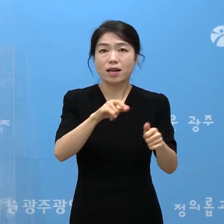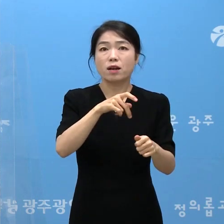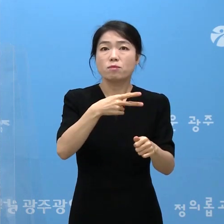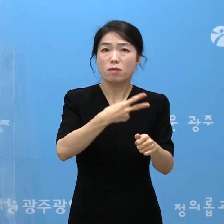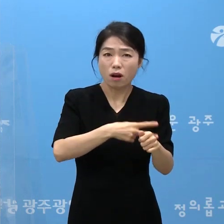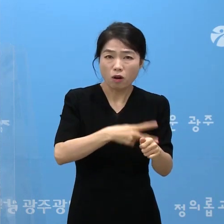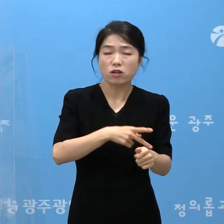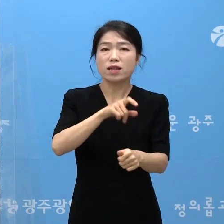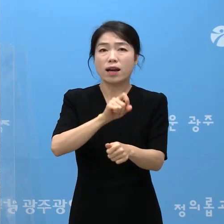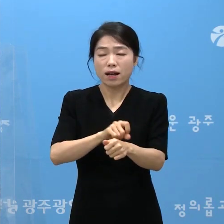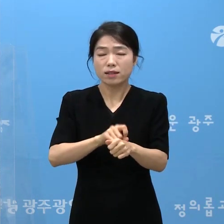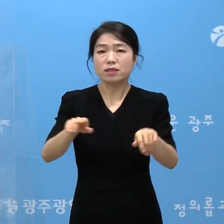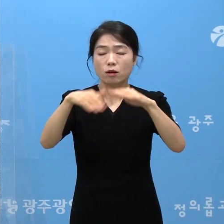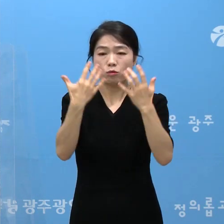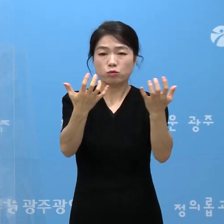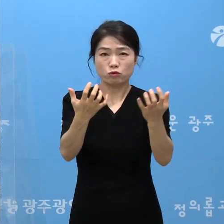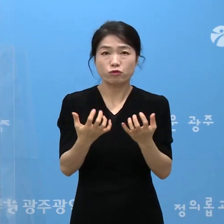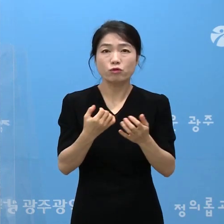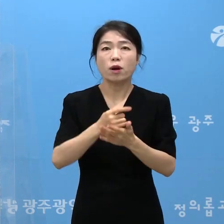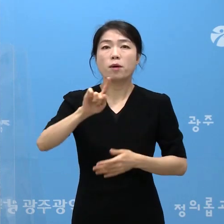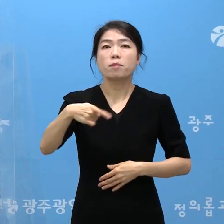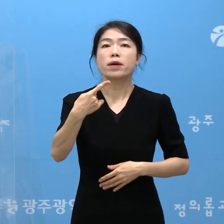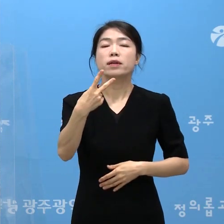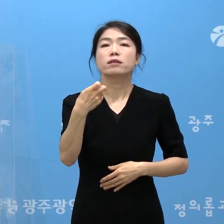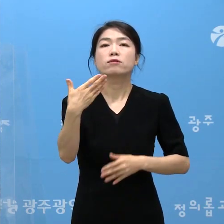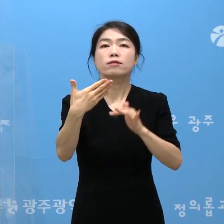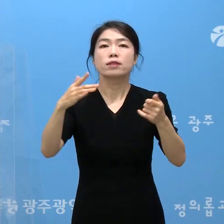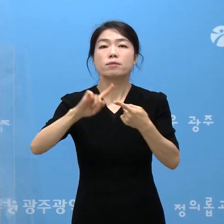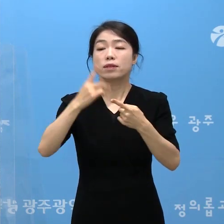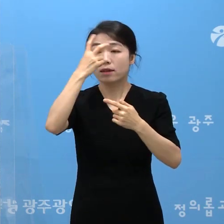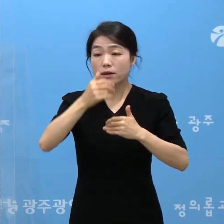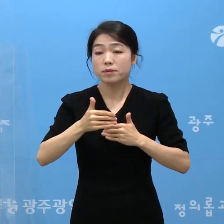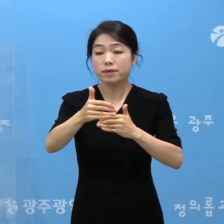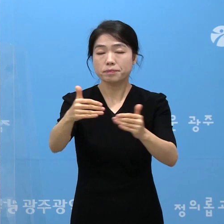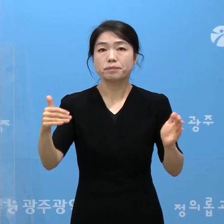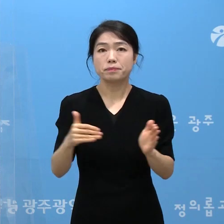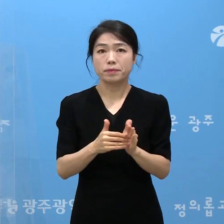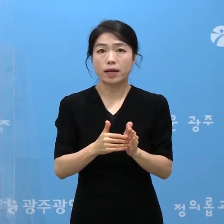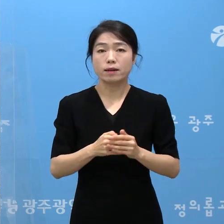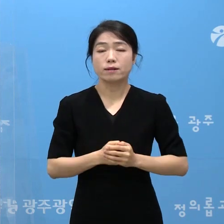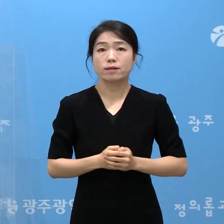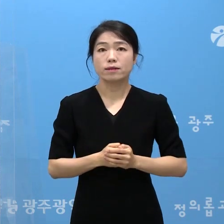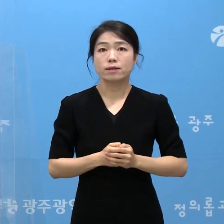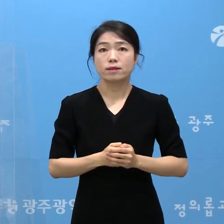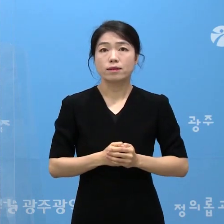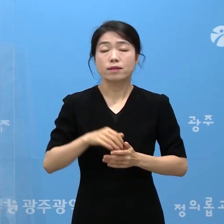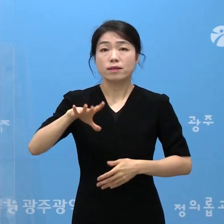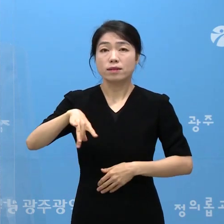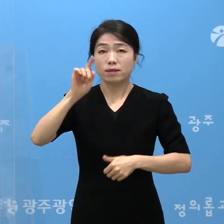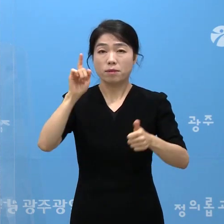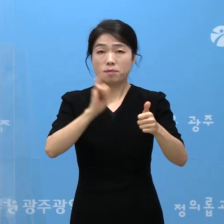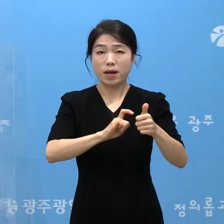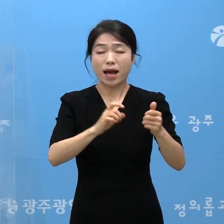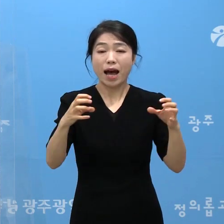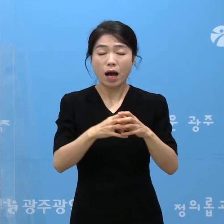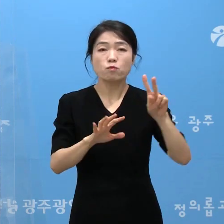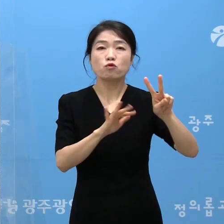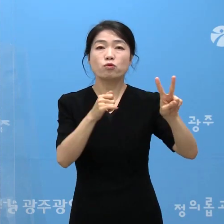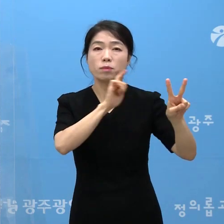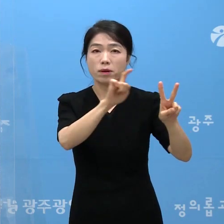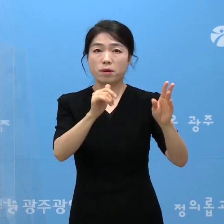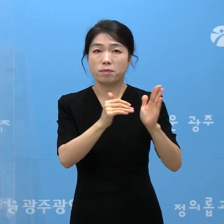강사를 대상으로 총 129분에 대한 검사를 실시하였습니다. 지표 환자 포함 총 2분이